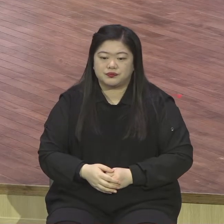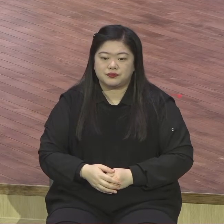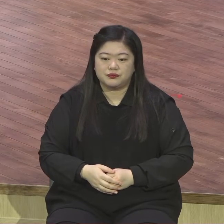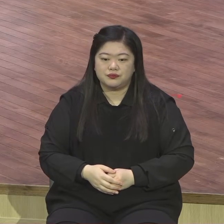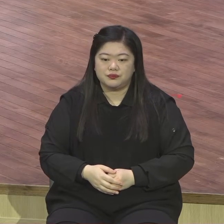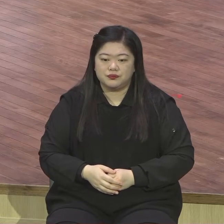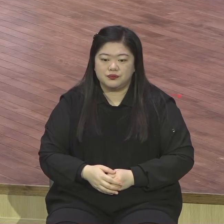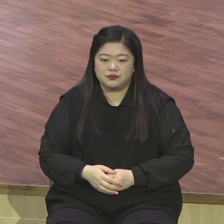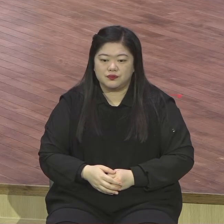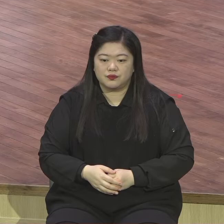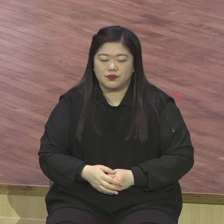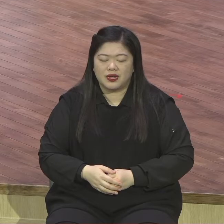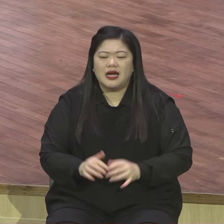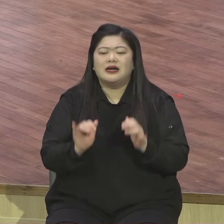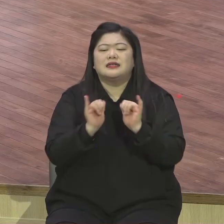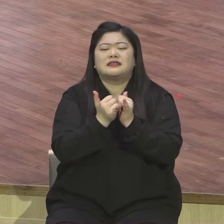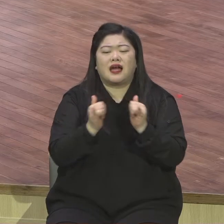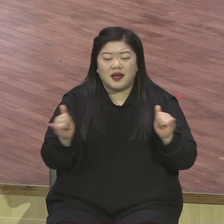육의 눈을 가졌는데 영의 눈이 없습니다.